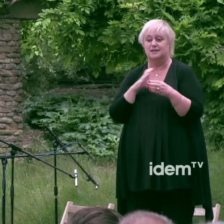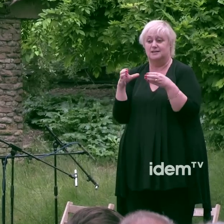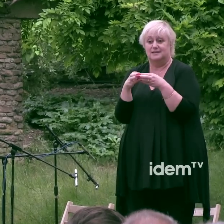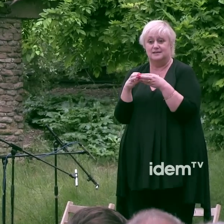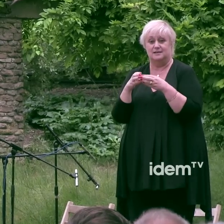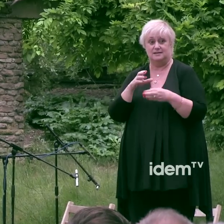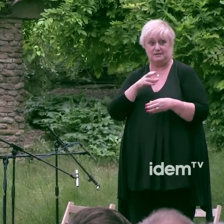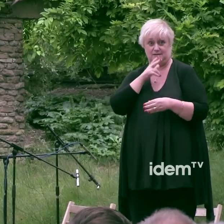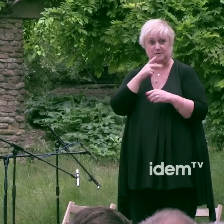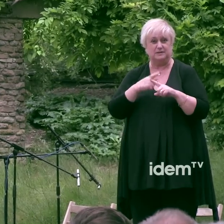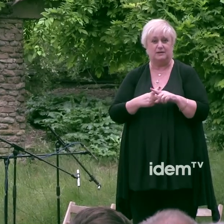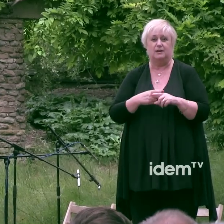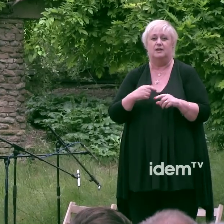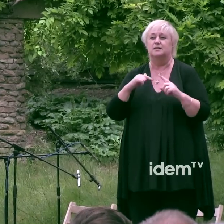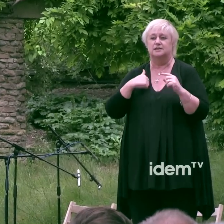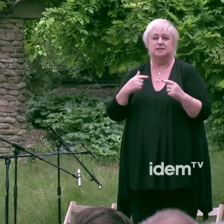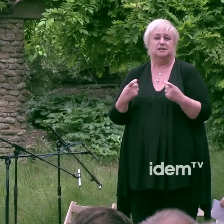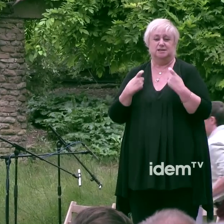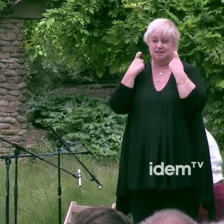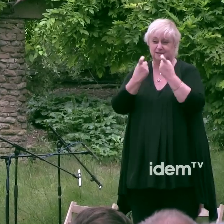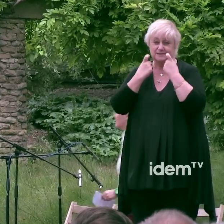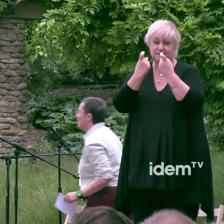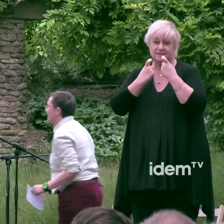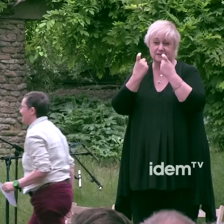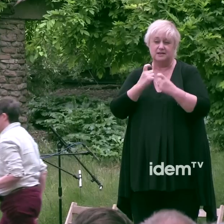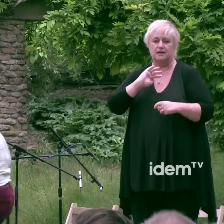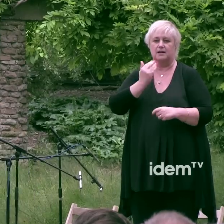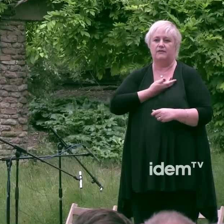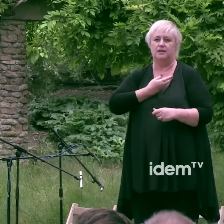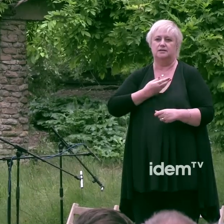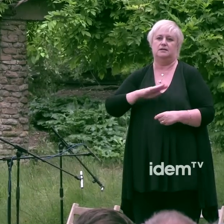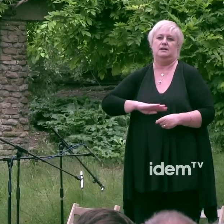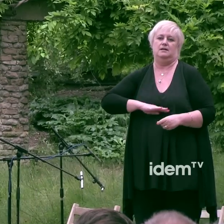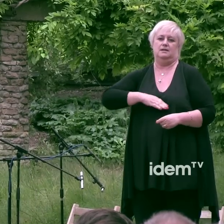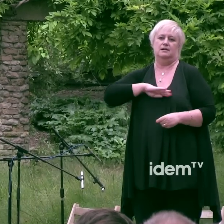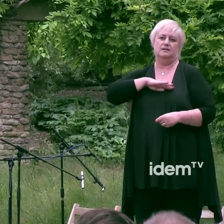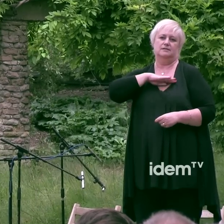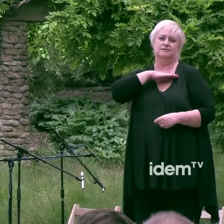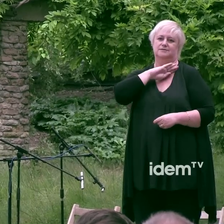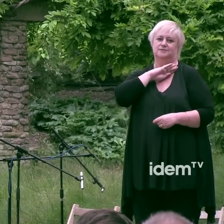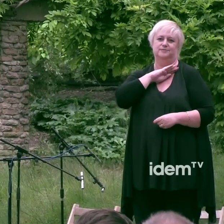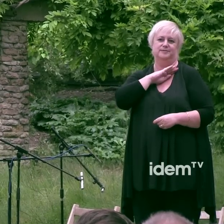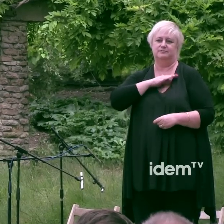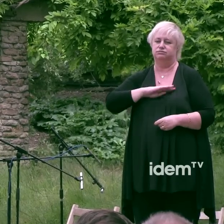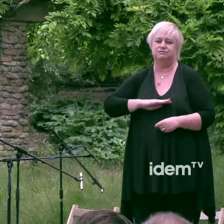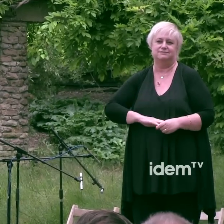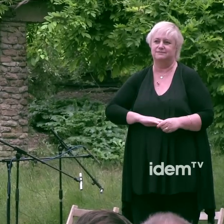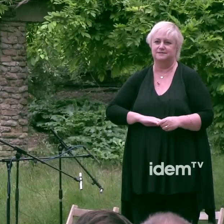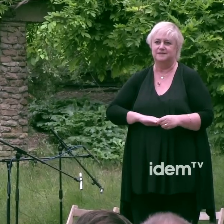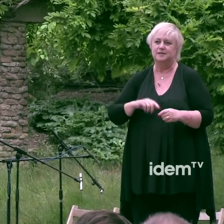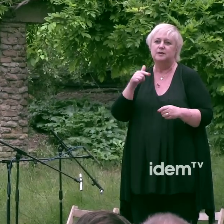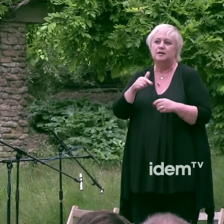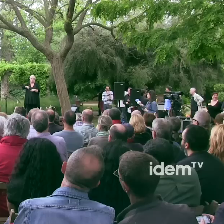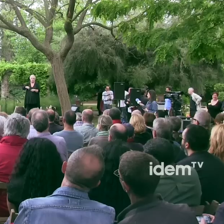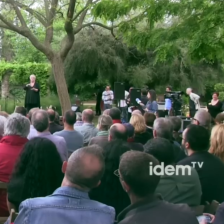migració encoratja la violació dels drets humans i afecta greument l'autoestima el que el seu torn augmenta el risc d'infectar-se amb